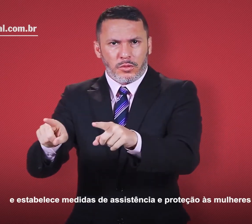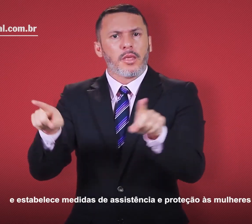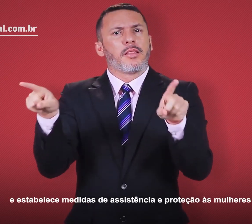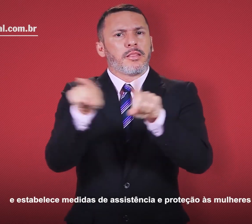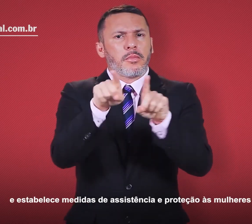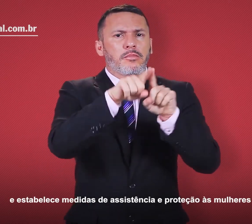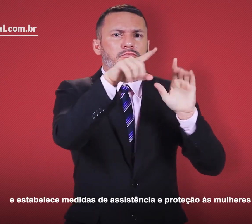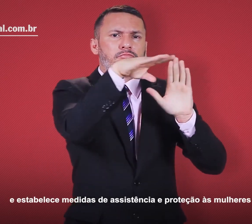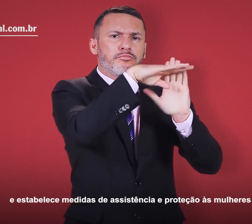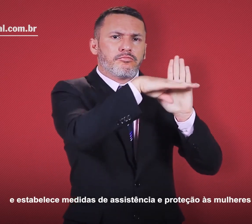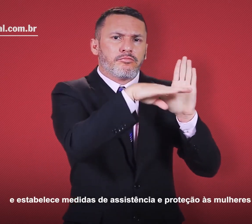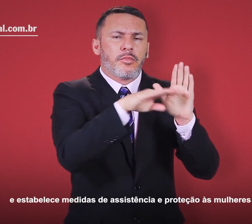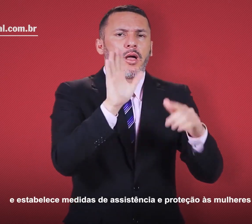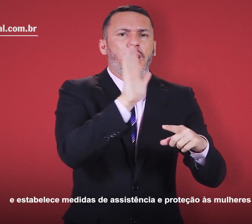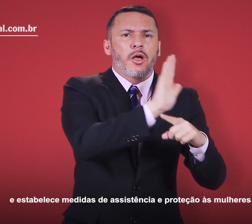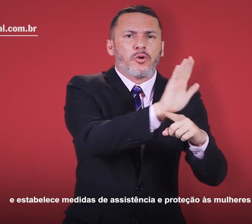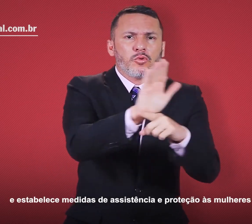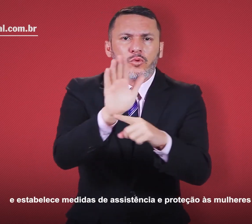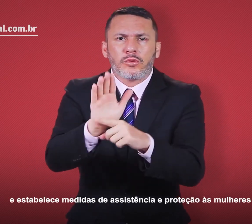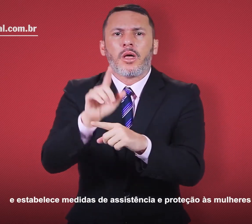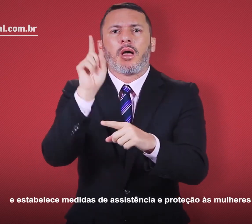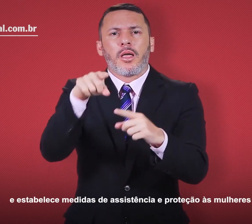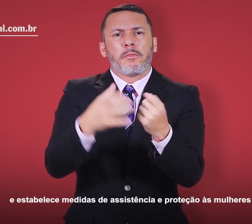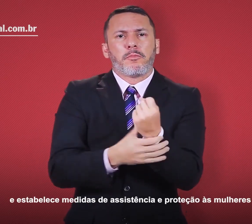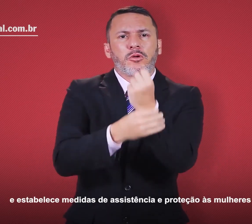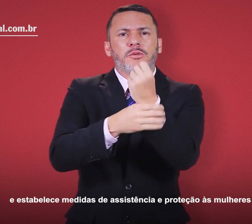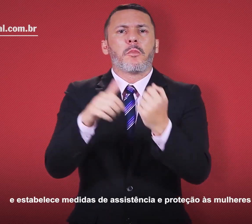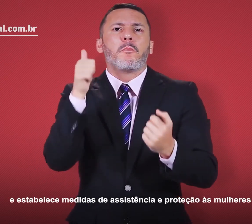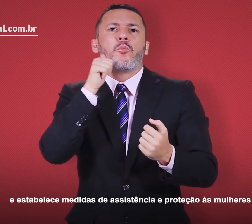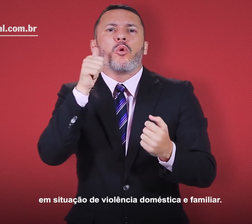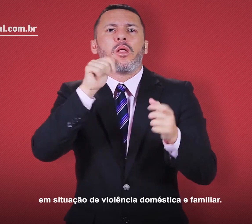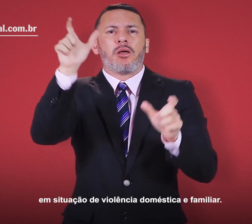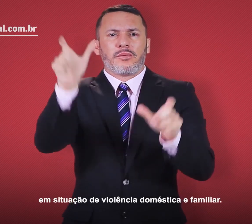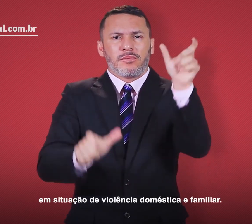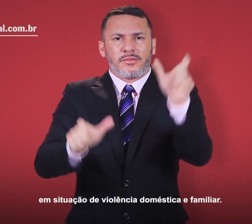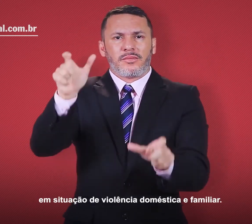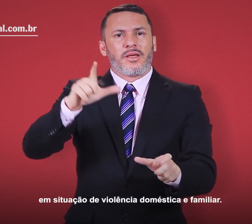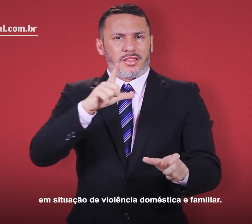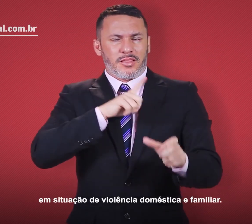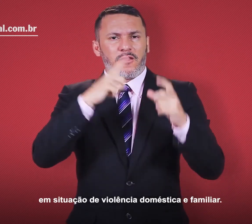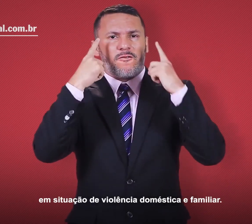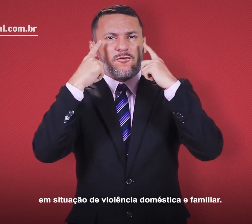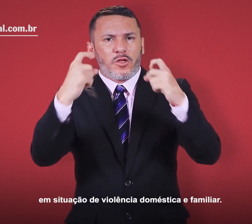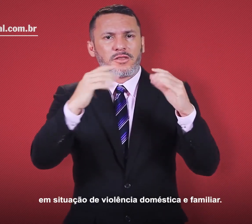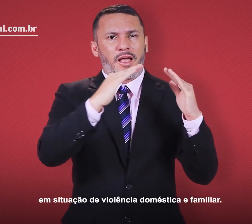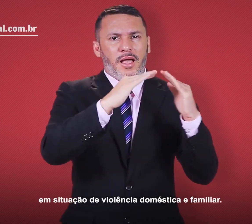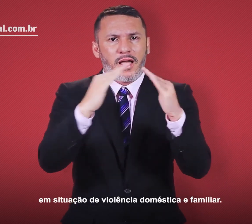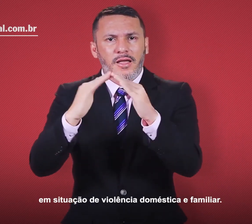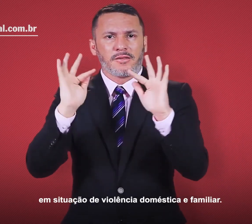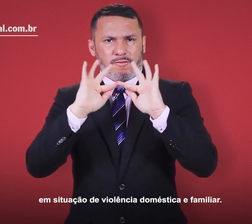estabelece medidas de assistência e proteção às mulheres em situação de violência doméstica e familiar.